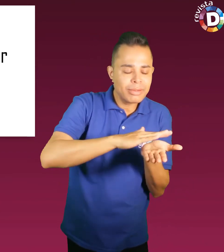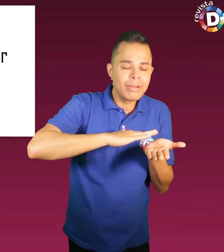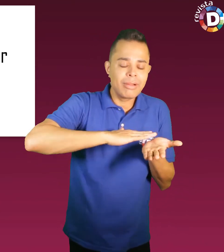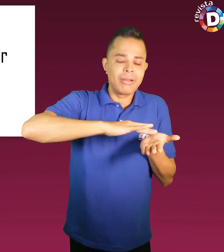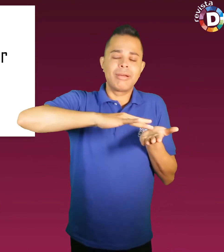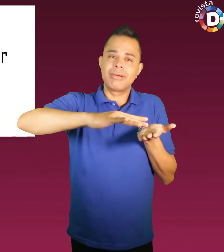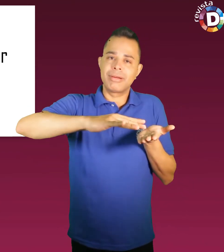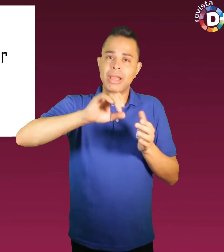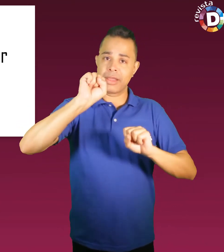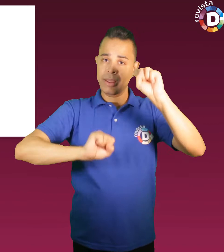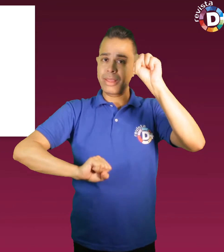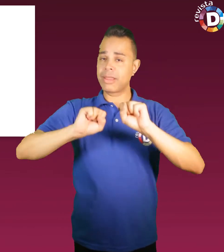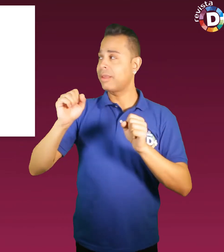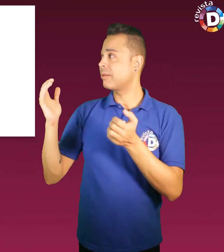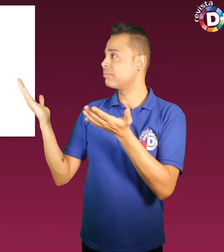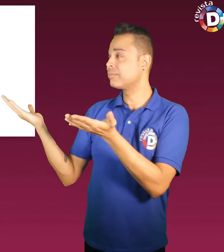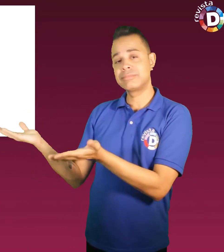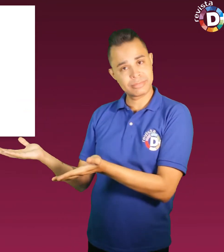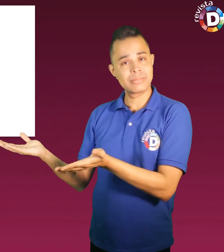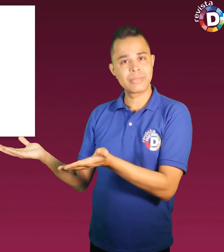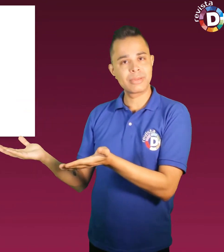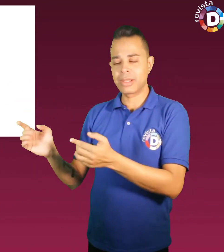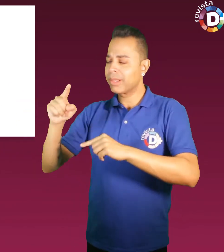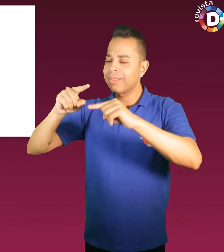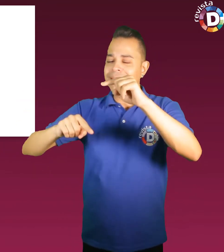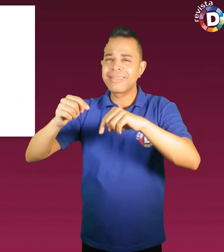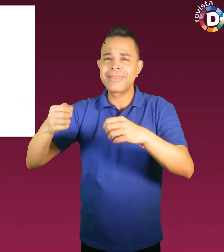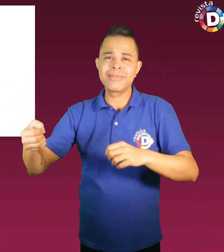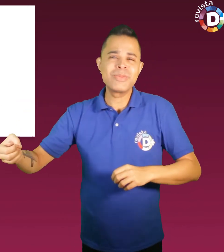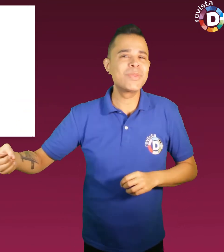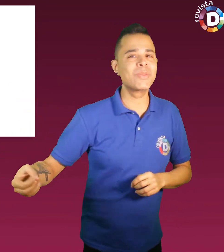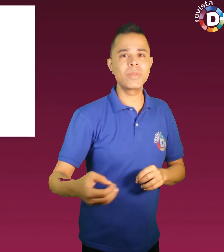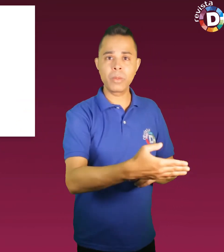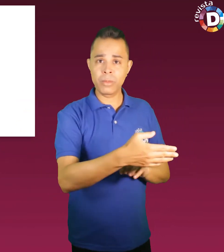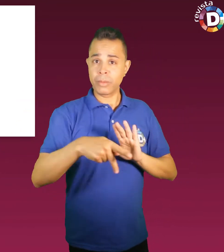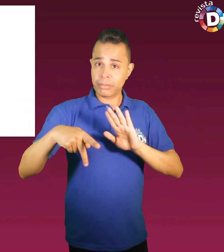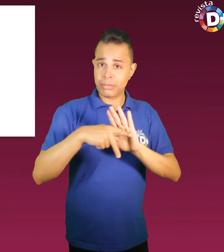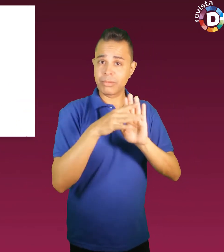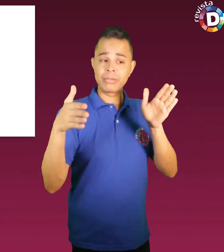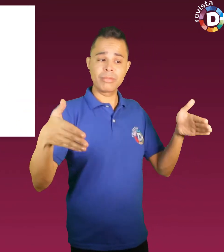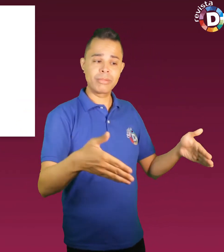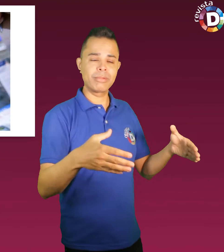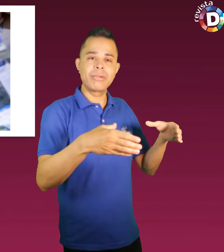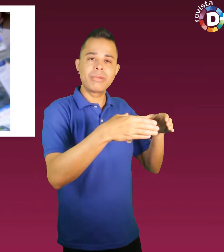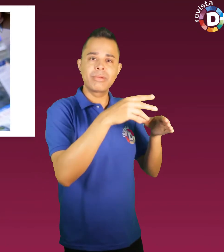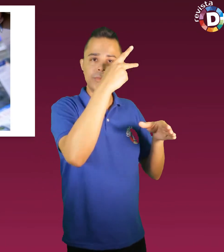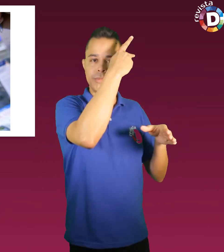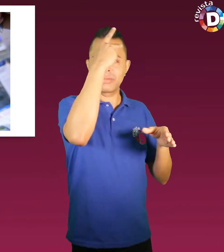A empresa Tecacitiva mostra um produto totalmente inovador para pessoas com deficiência visual.